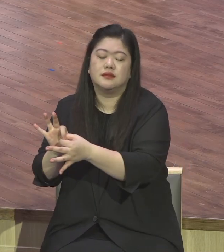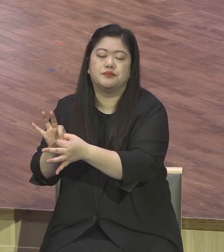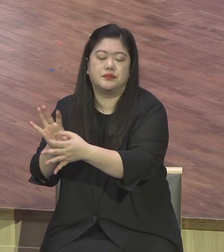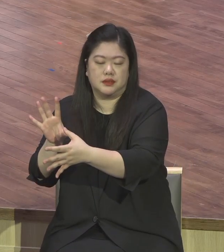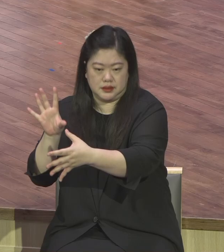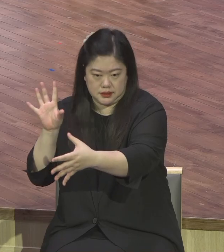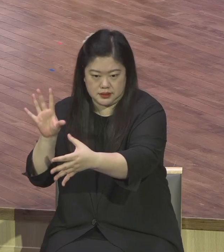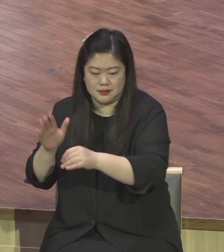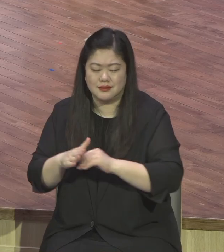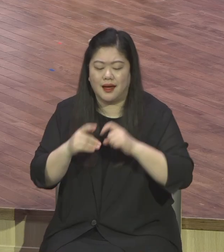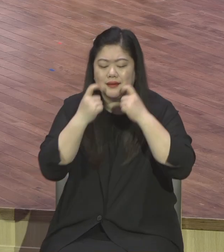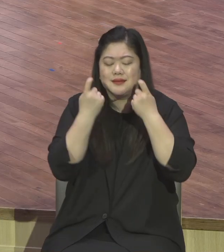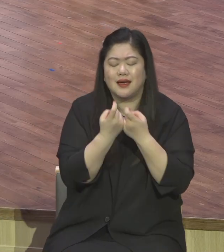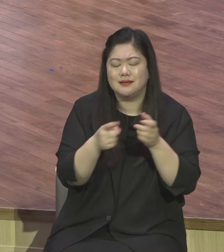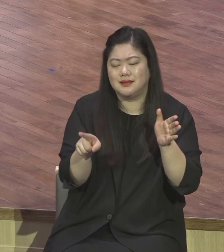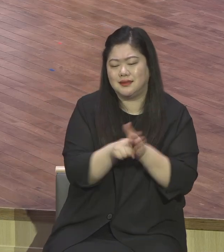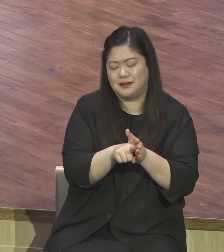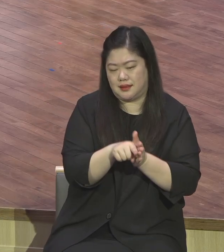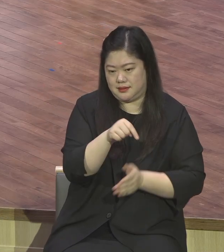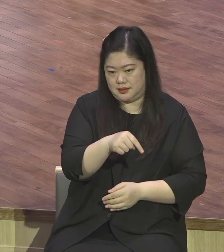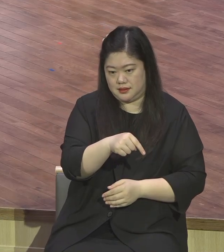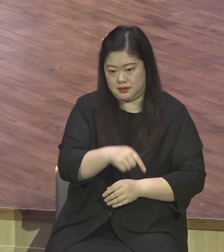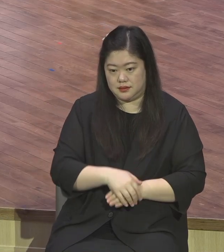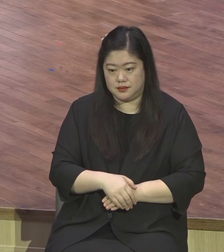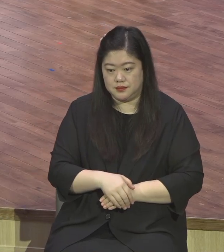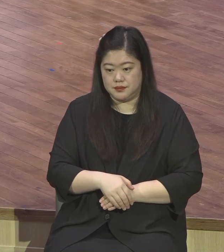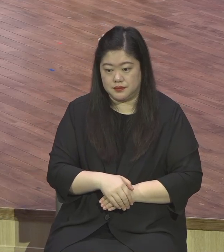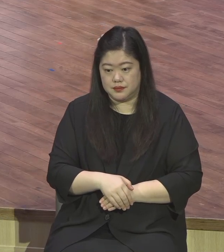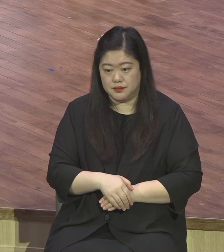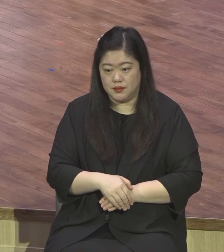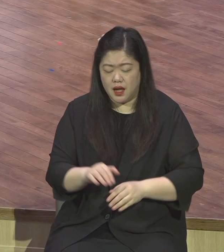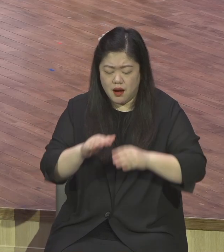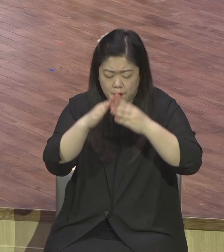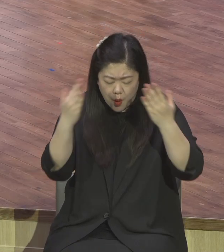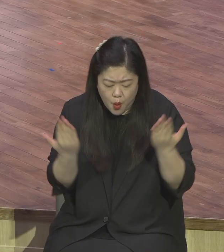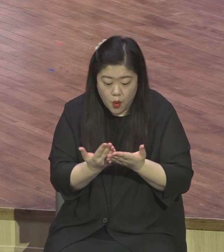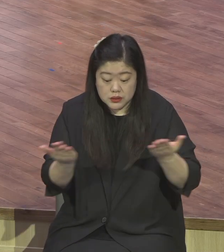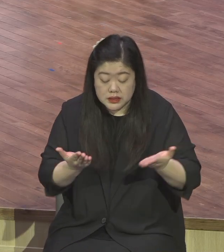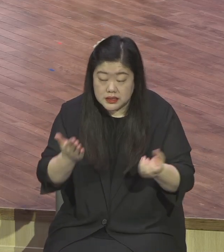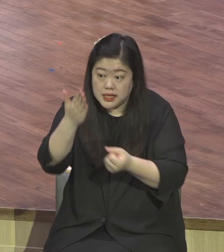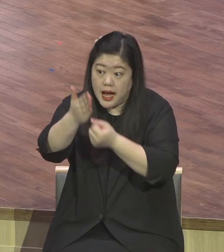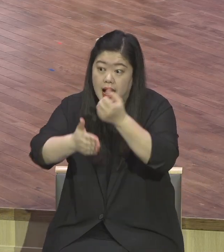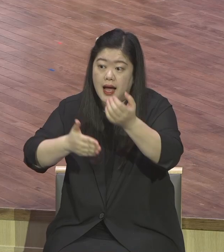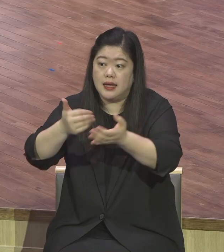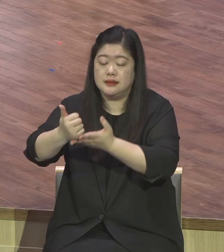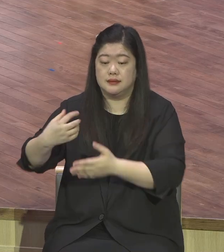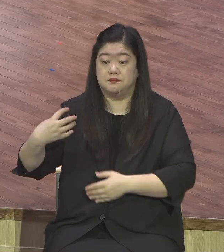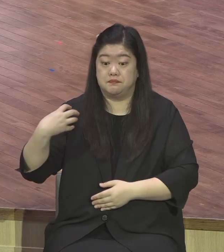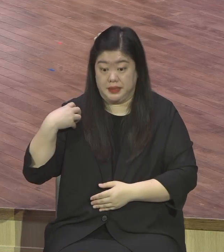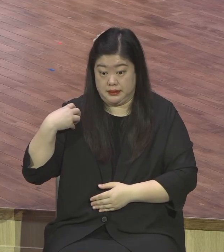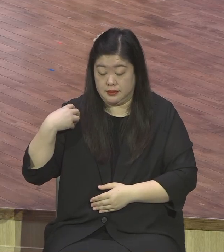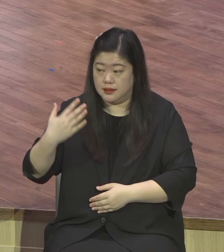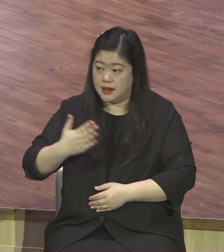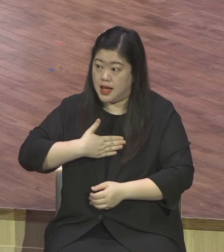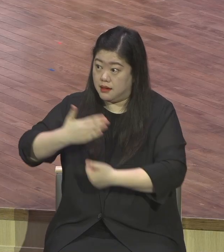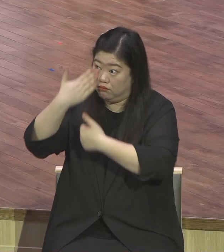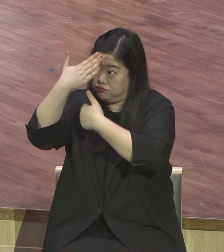하나님께서 하신다는 영적인 눈을 가지시 바랍니다 하나님께서 나를 사용하신다 도구일